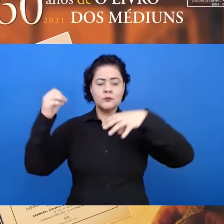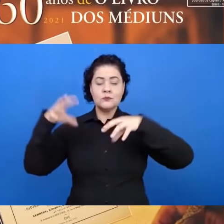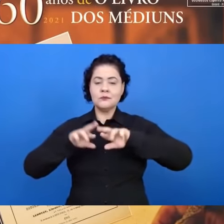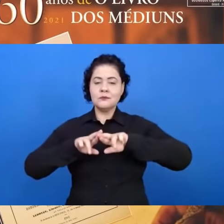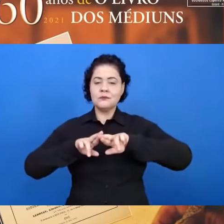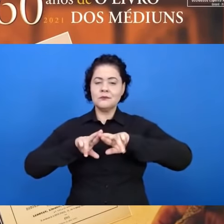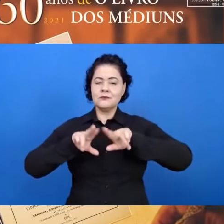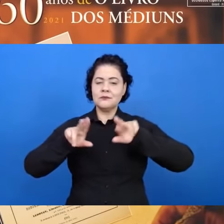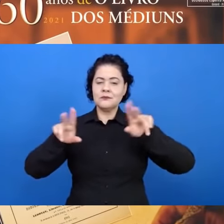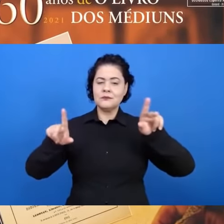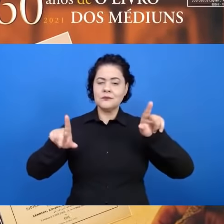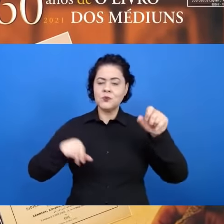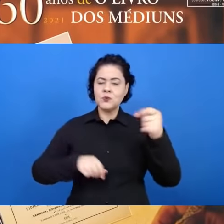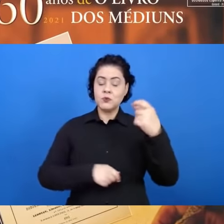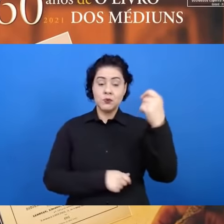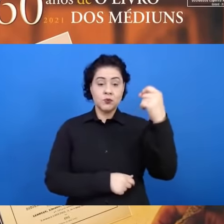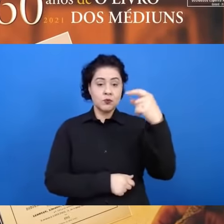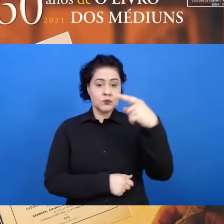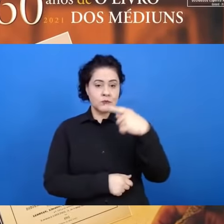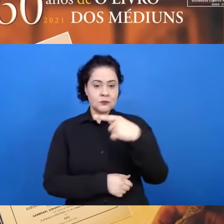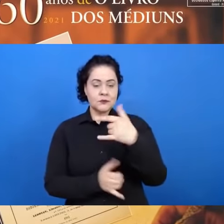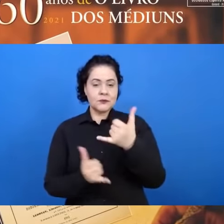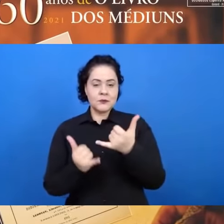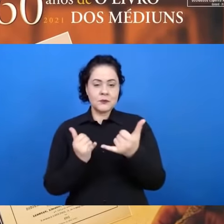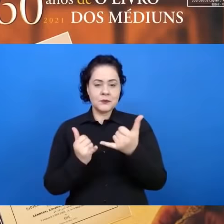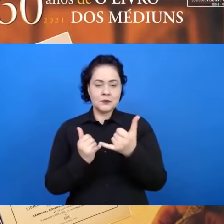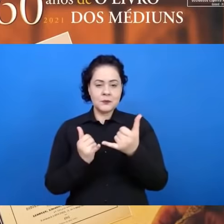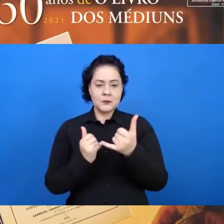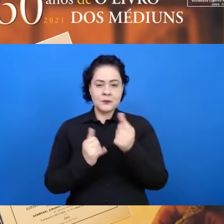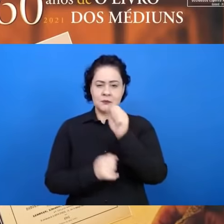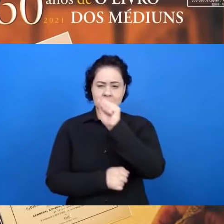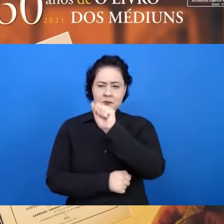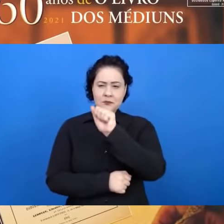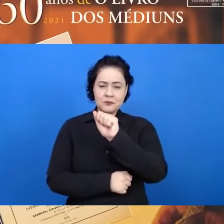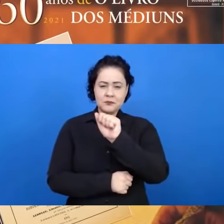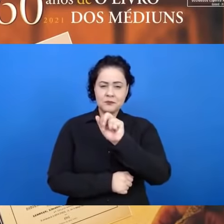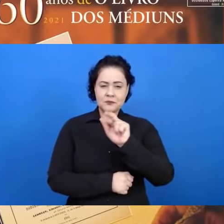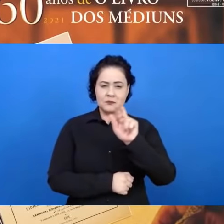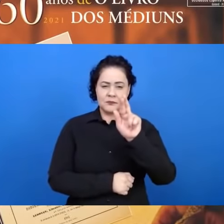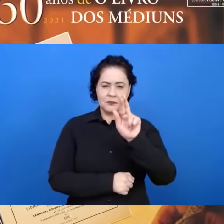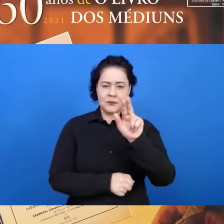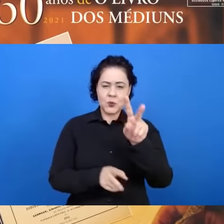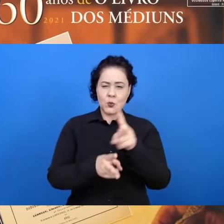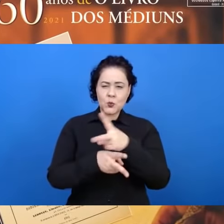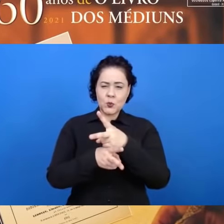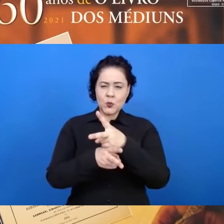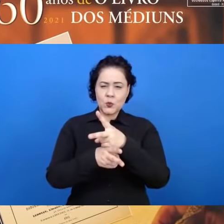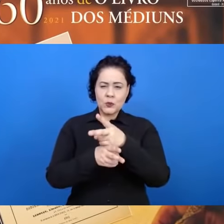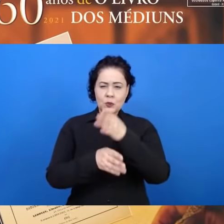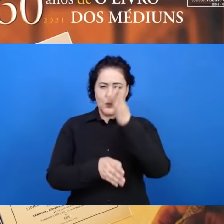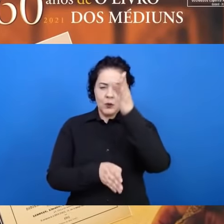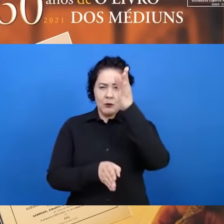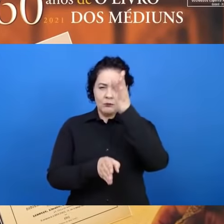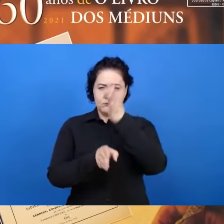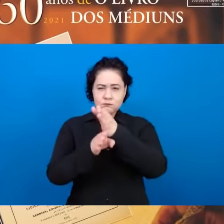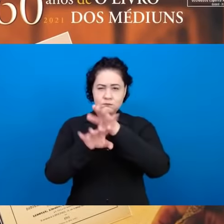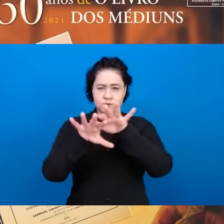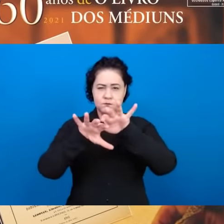Tenha a impressão de que o ar se fende e como uma cortina,